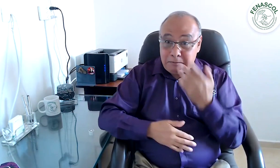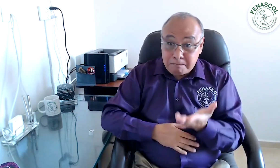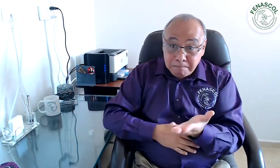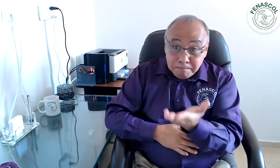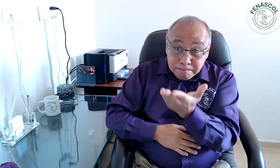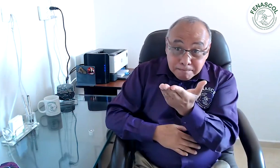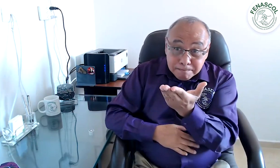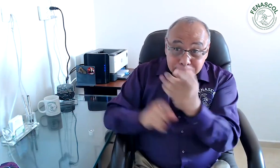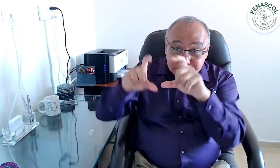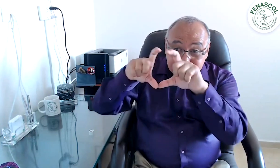Veamos.